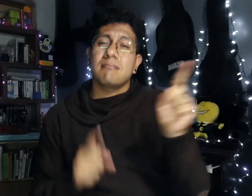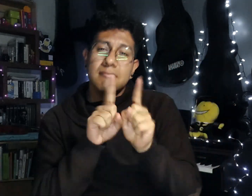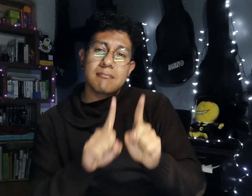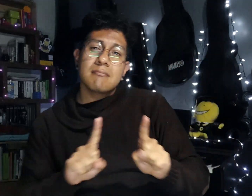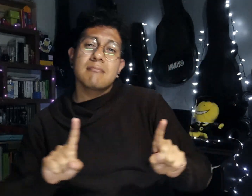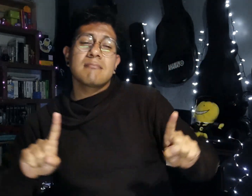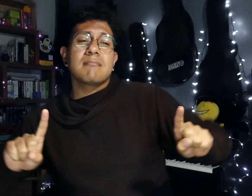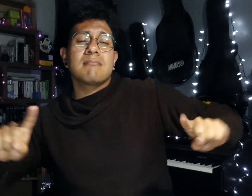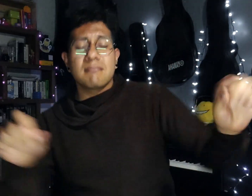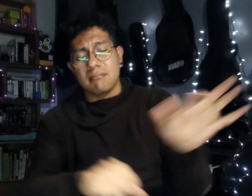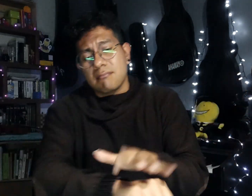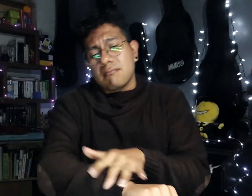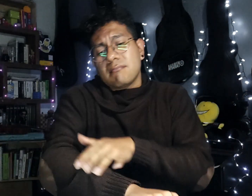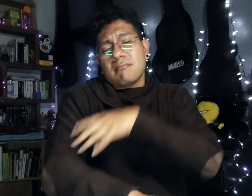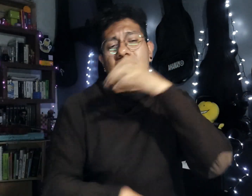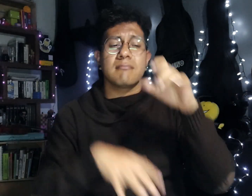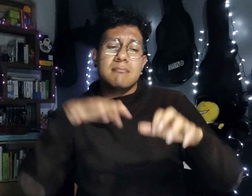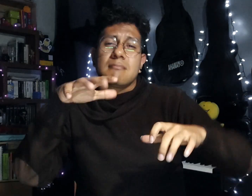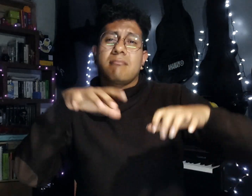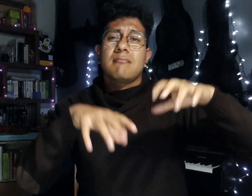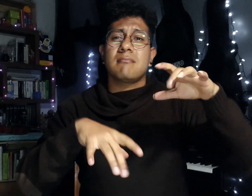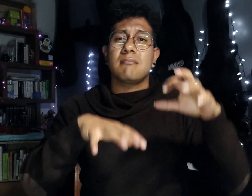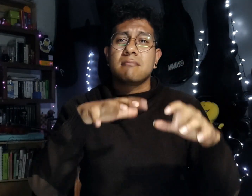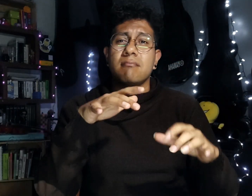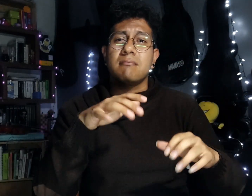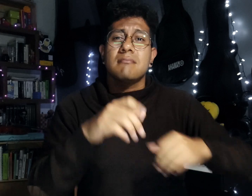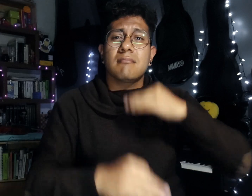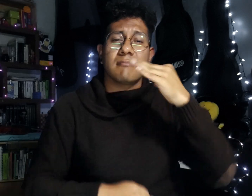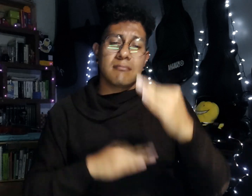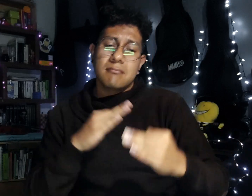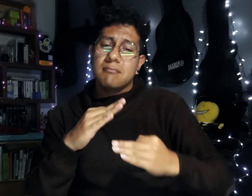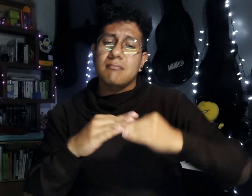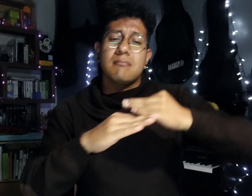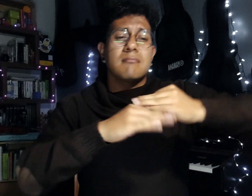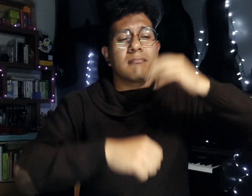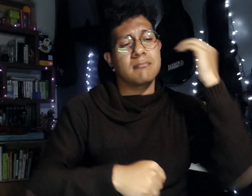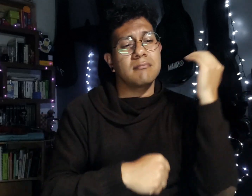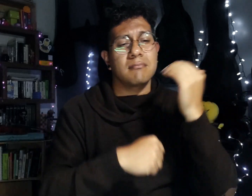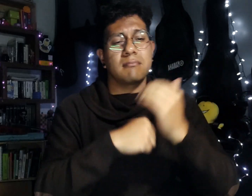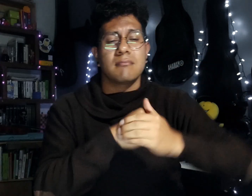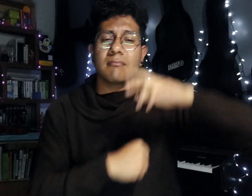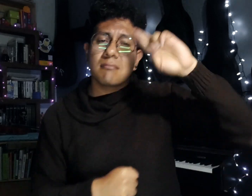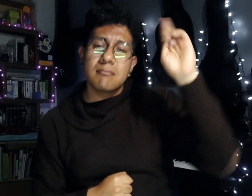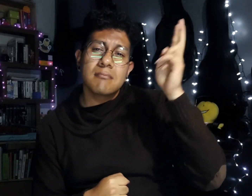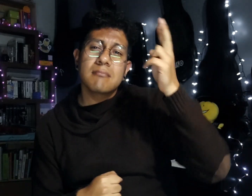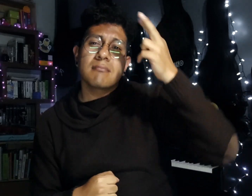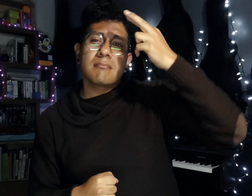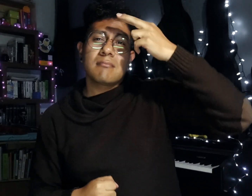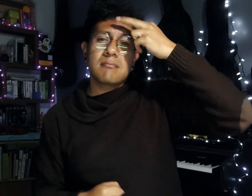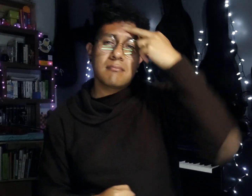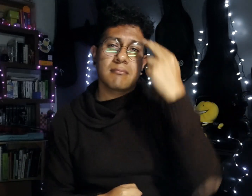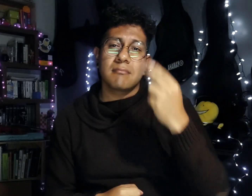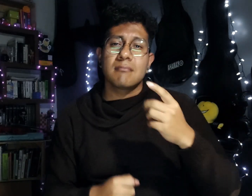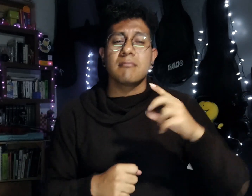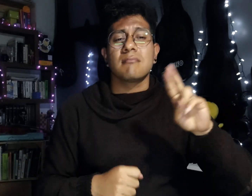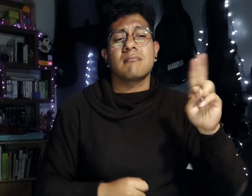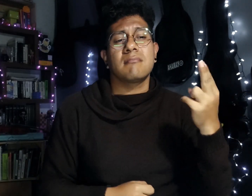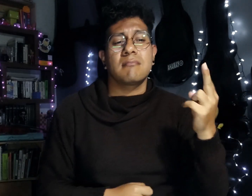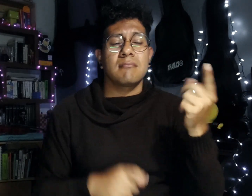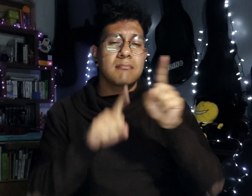Noviembre sin ti es sentir que la lluvia Me dice llorando que todo acabó Me Noviembre